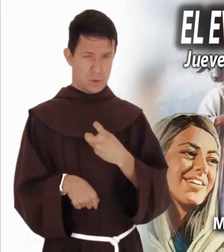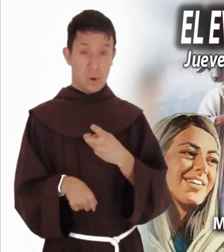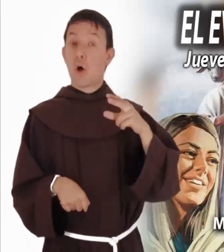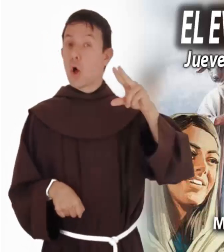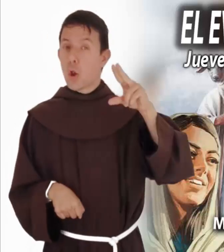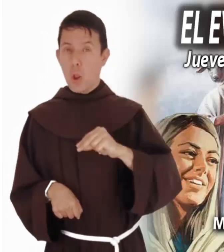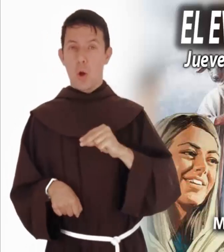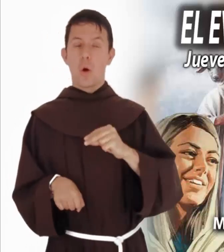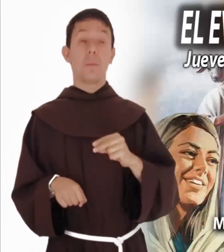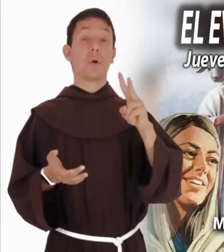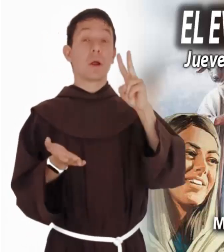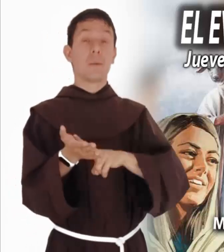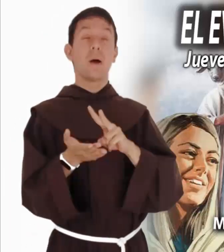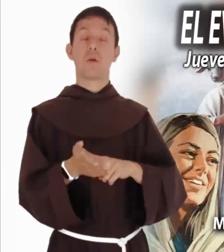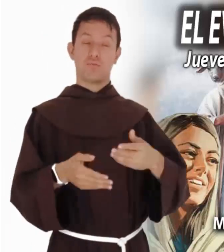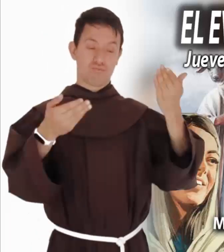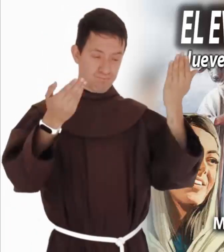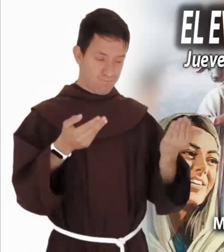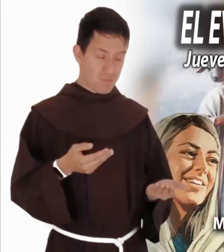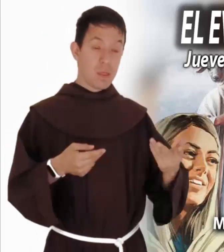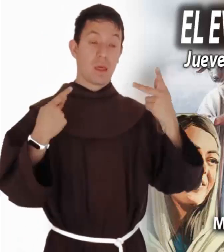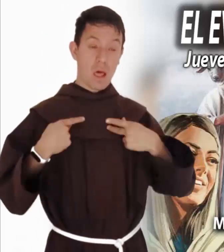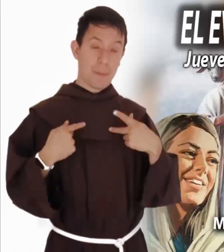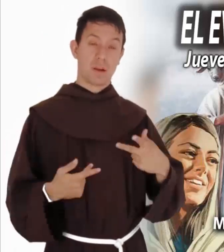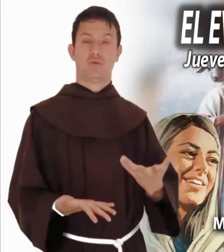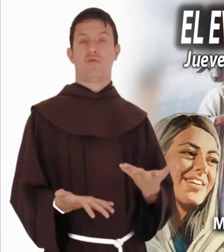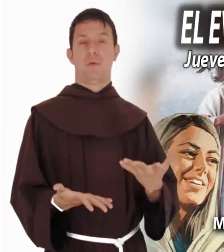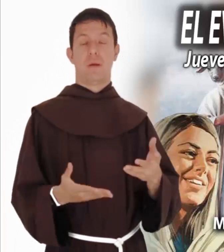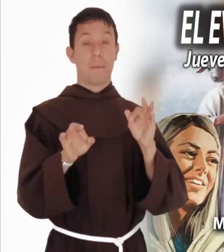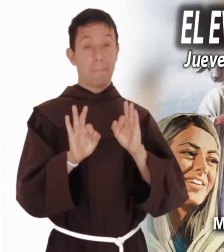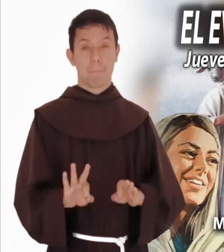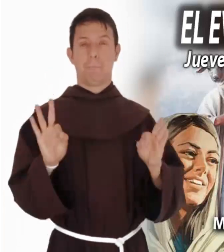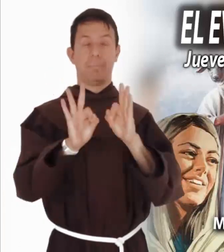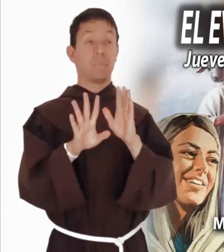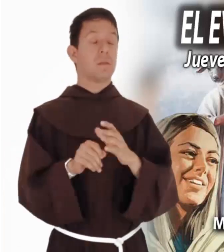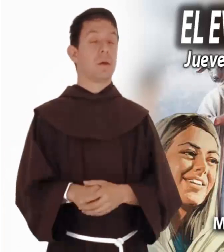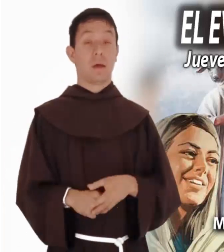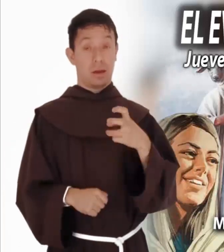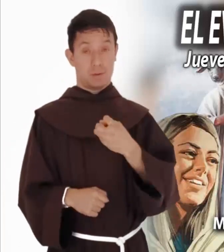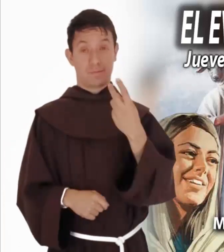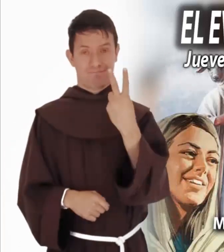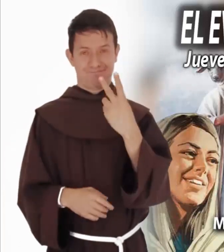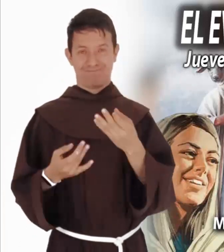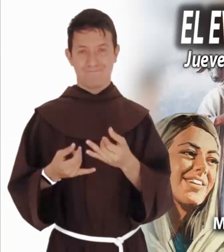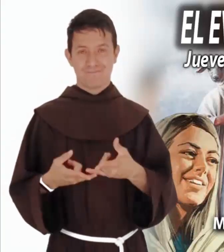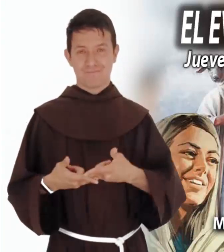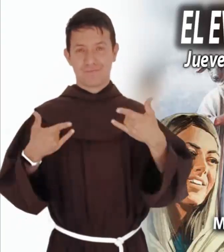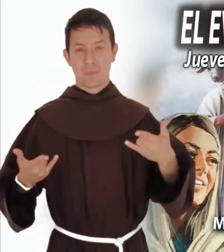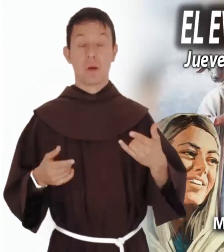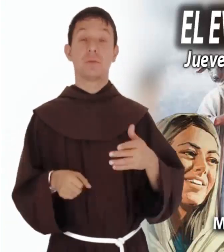por el valor de quien es encontrado. Estas parábolas nos llevan a dos actitudes concretas.